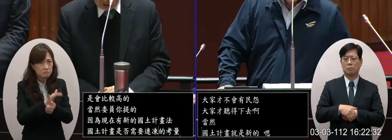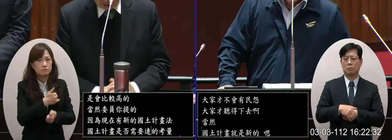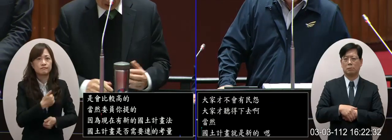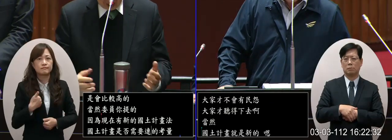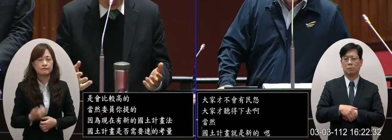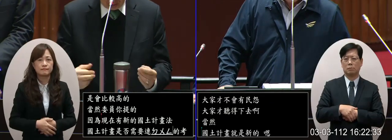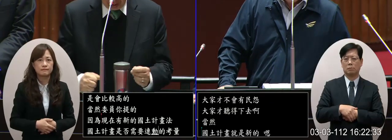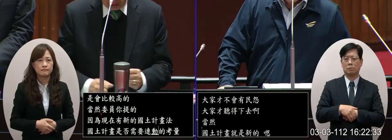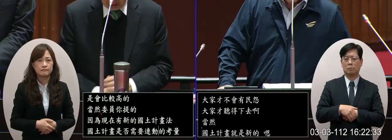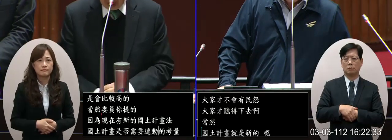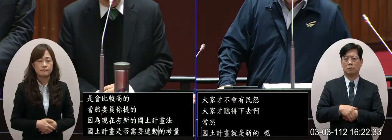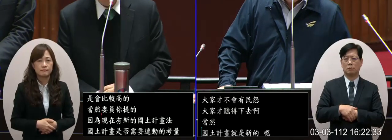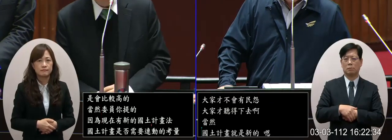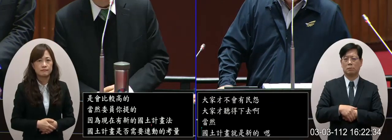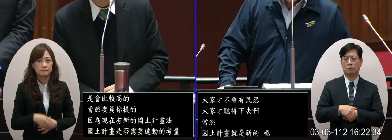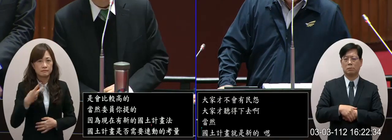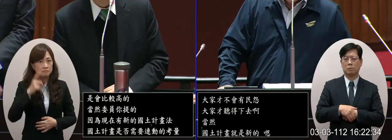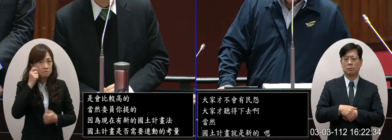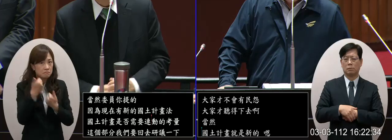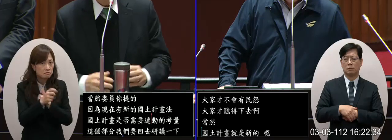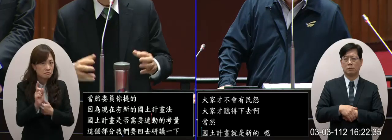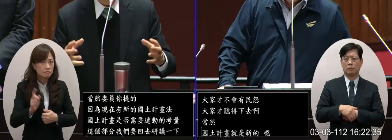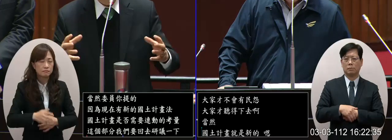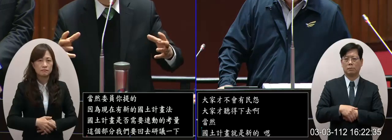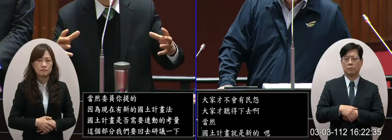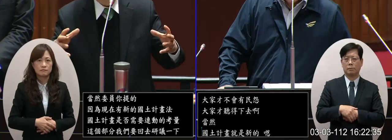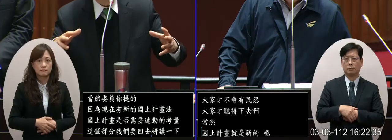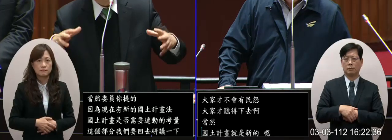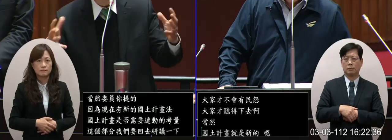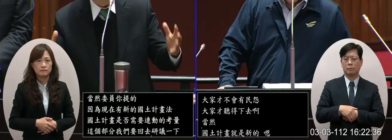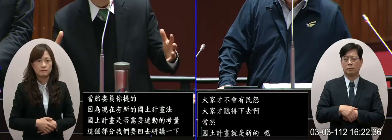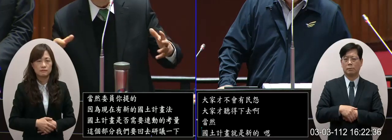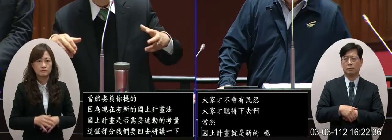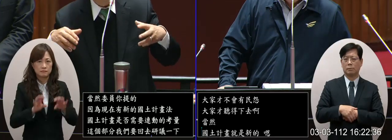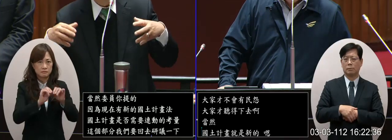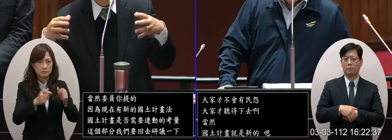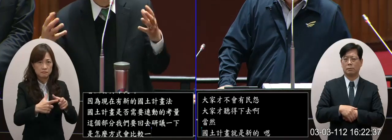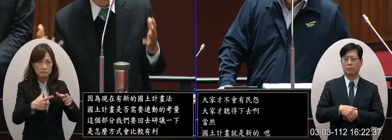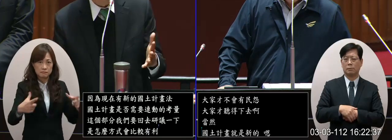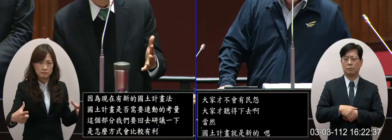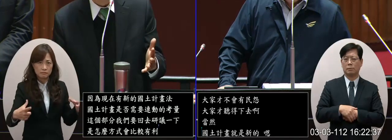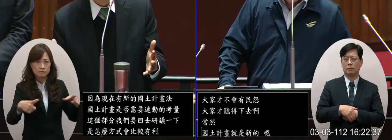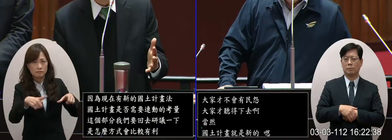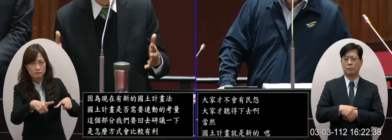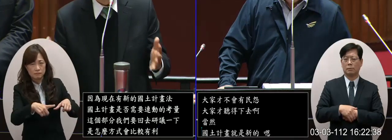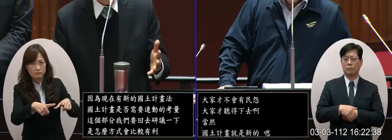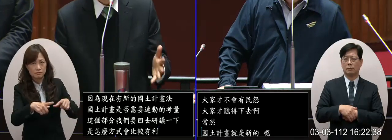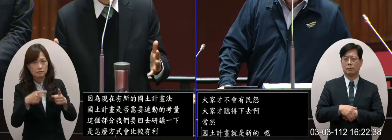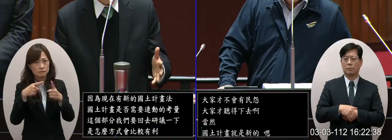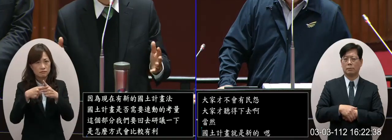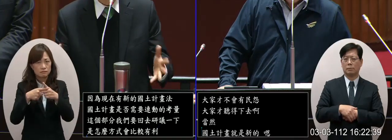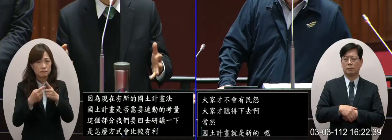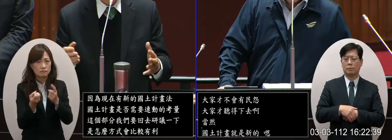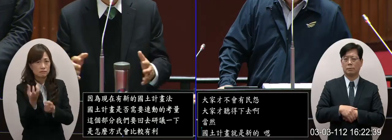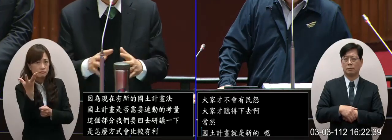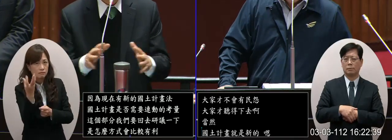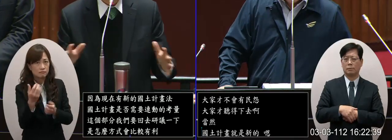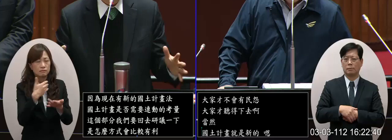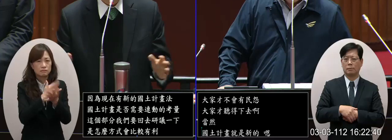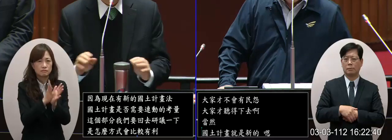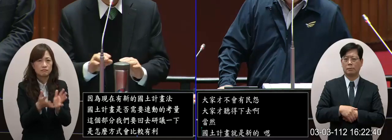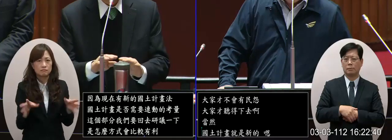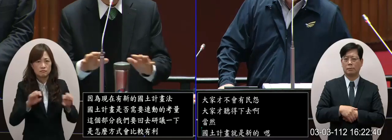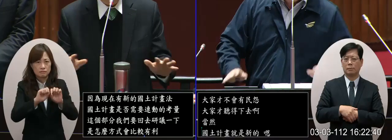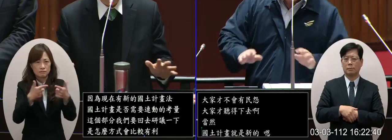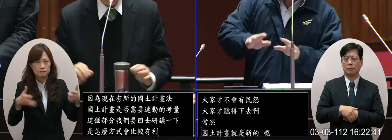有利那當然我們也要考慮到說這個土地的面積啦人口的多少啦等等這